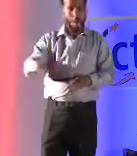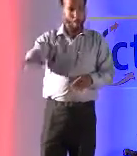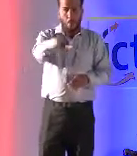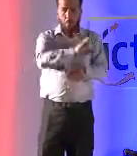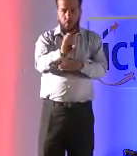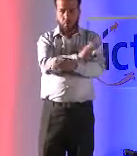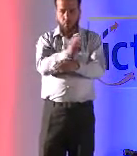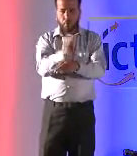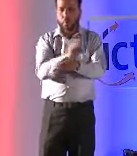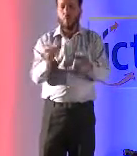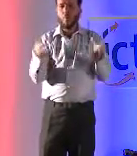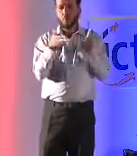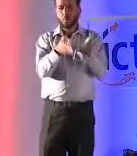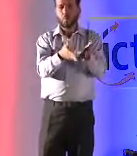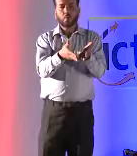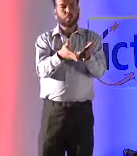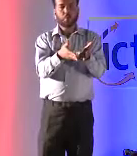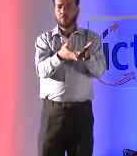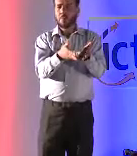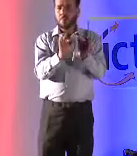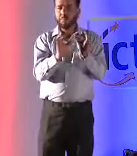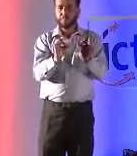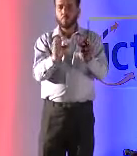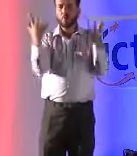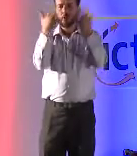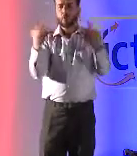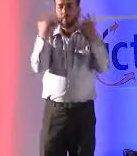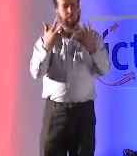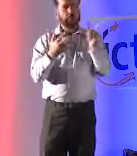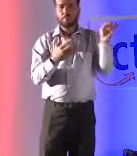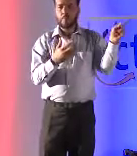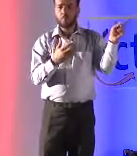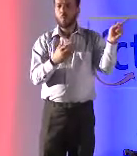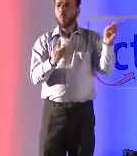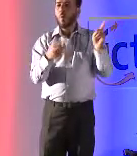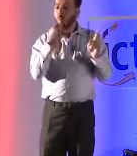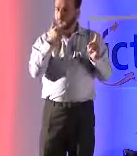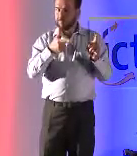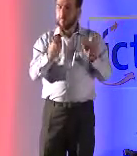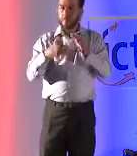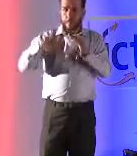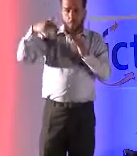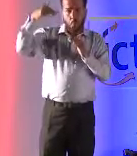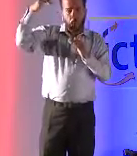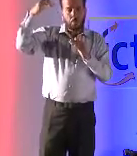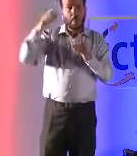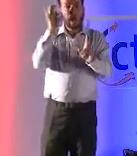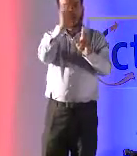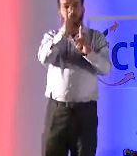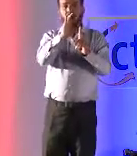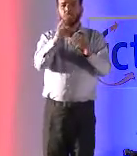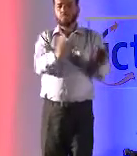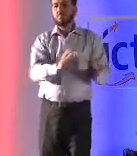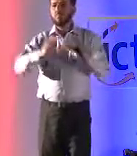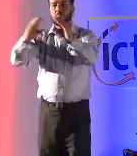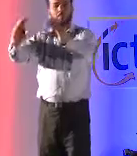التقنيات موجودة على المناخ المبني من شركة ميكروسوف لكن سوف نطورها لكي تكون